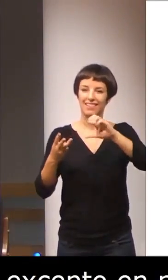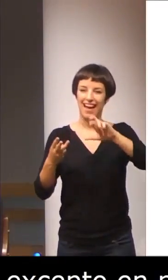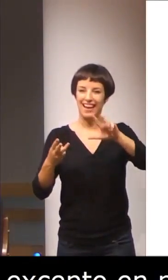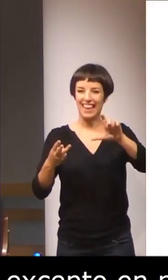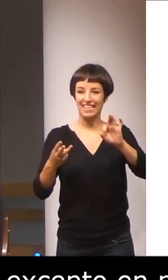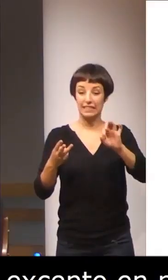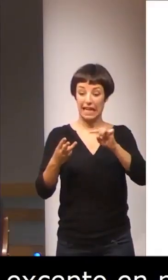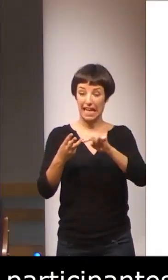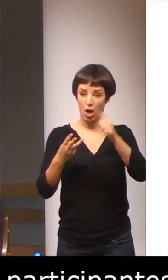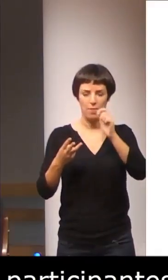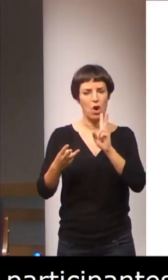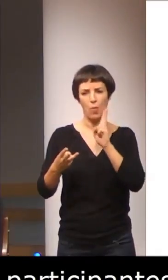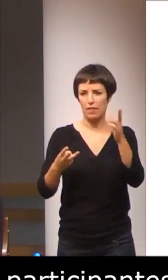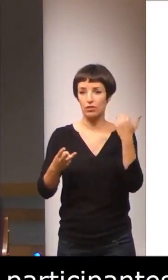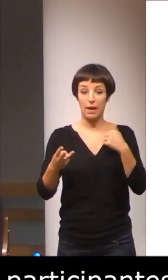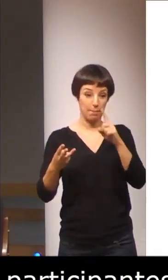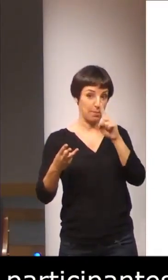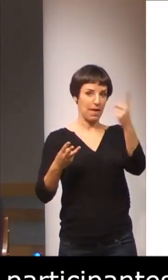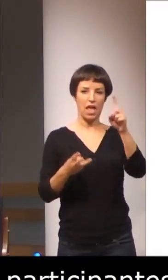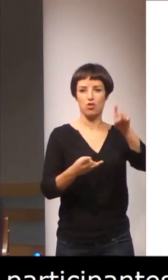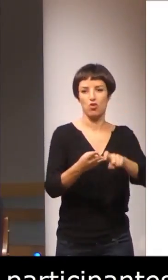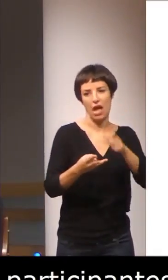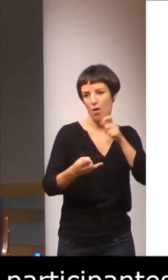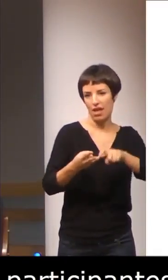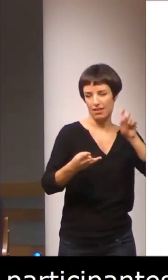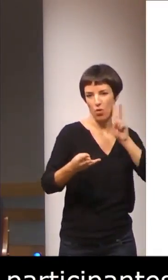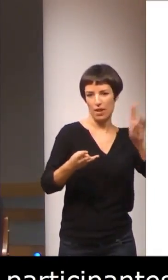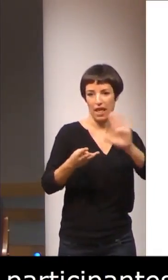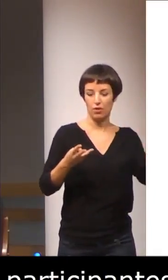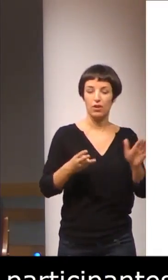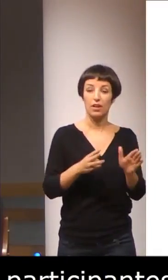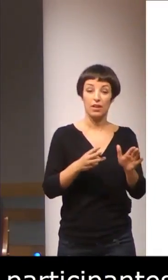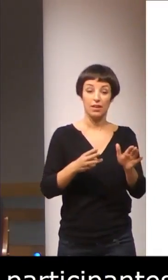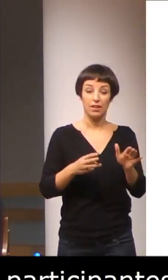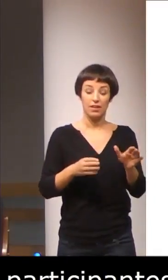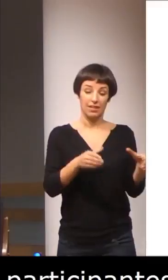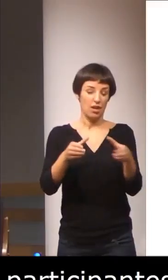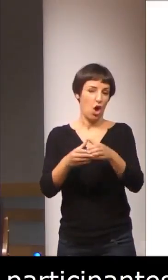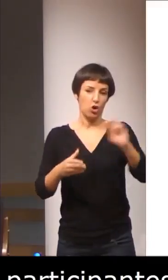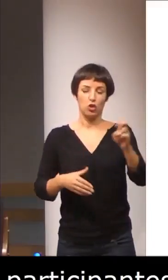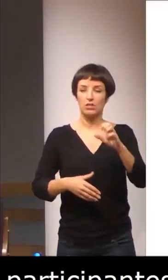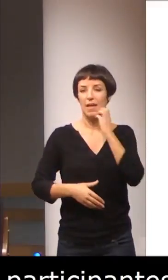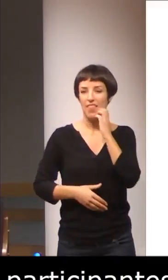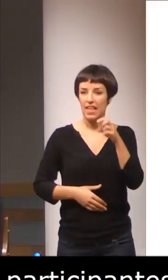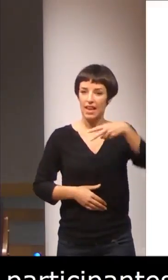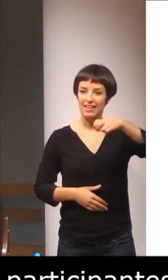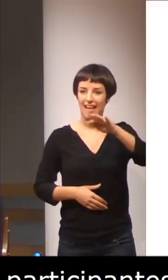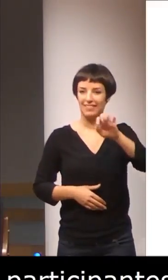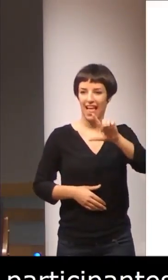Carles Llombar, que ahora ya está jubilado pero participó el primer año, y del CREDAG Jordi Parelló, de Sabadell, la Natalia